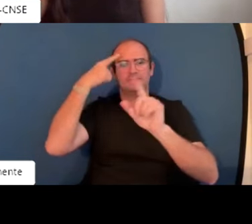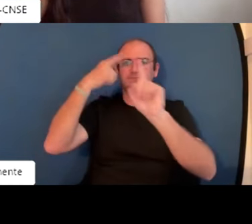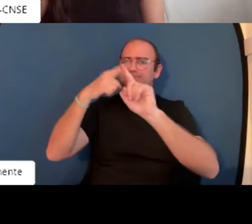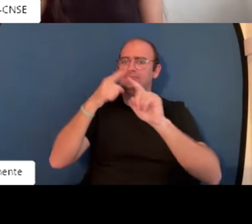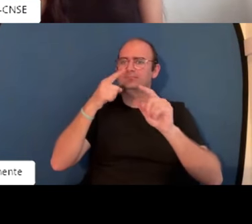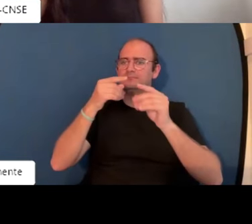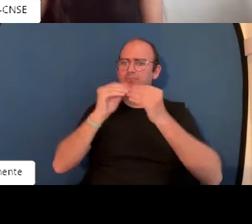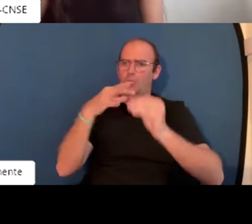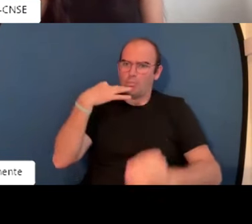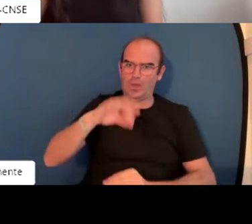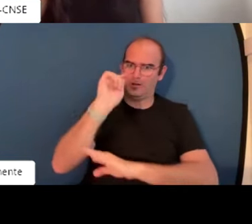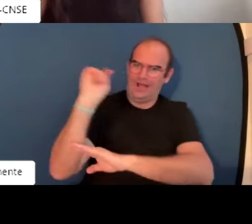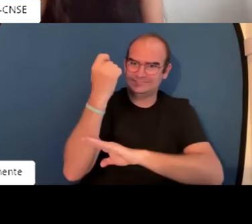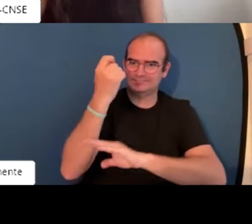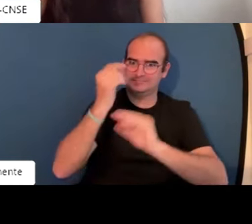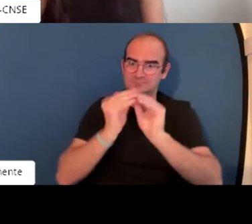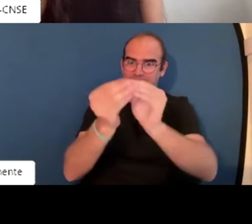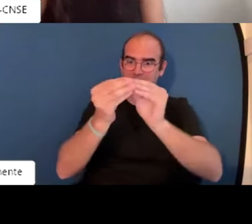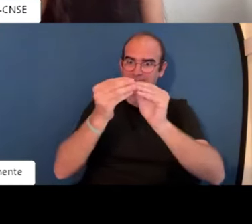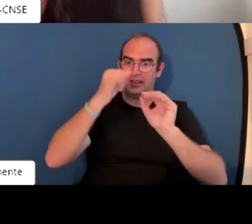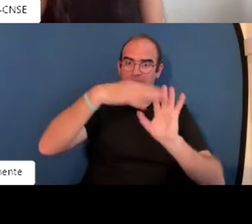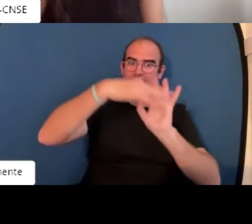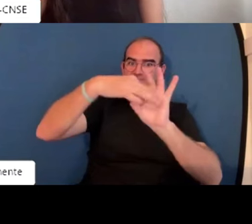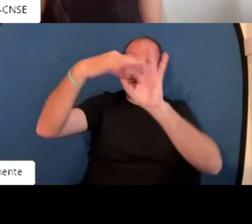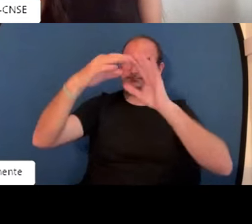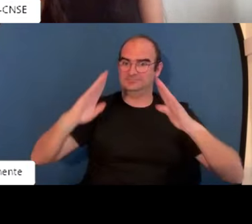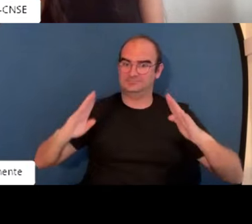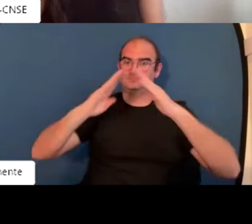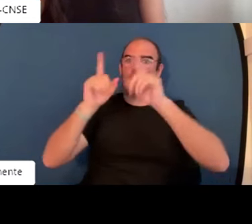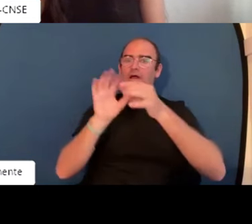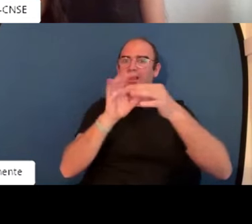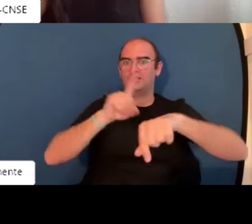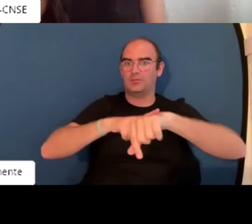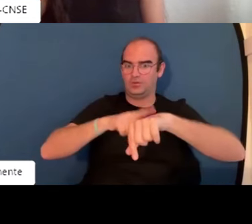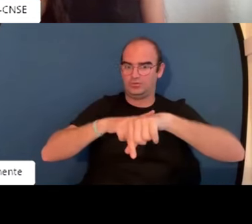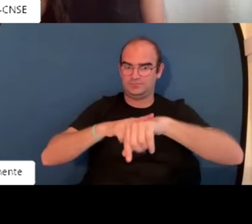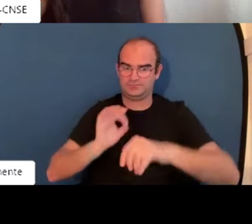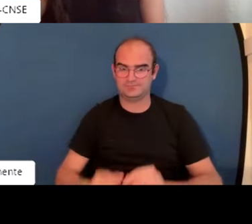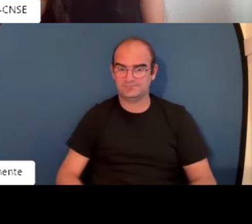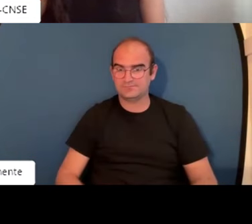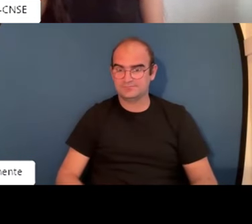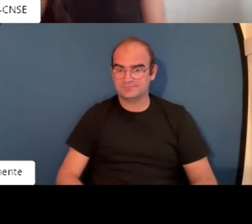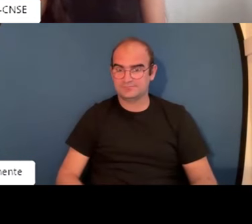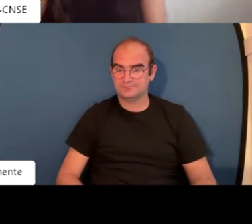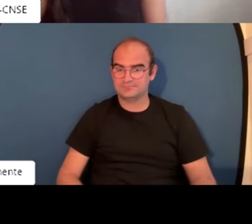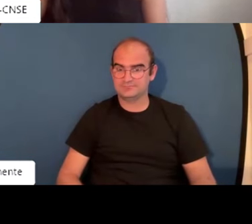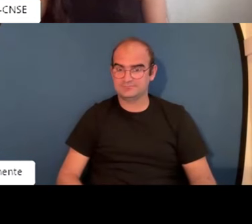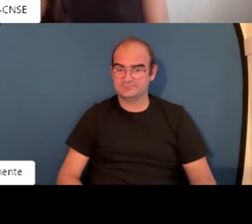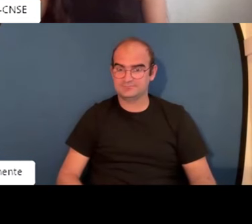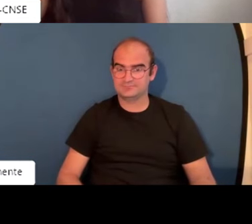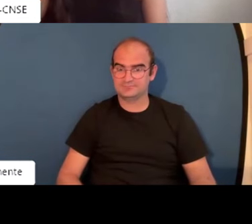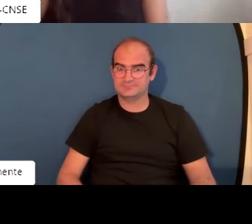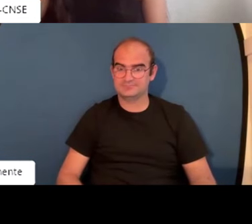a lo largo del tiempo. Cuando ya nos centramos en la competencia, es la capacidad que yo tengo para hacer todas esas cosas con esa